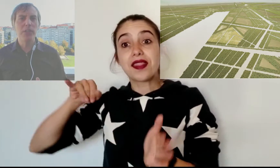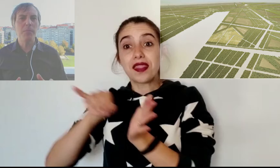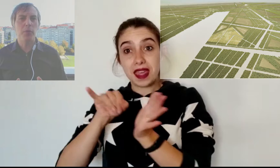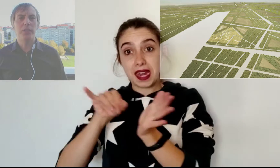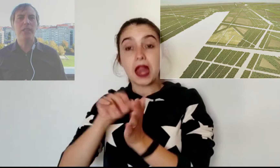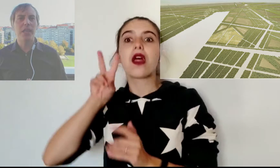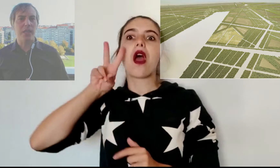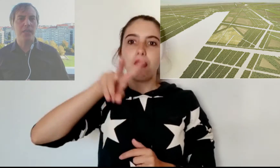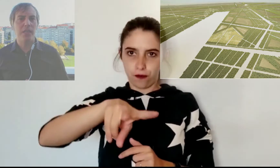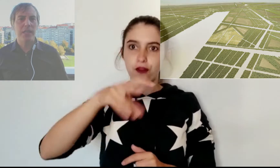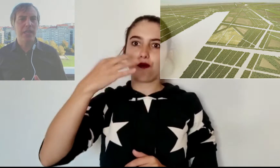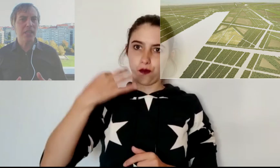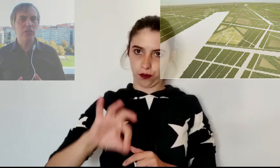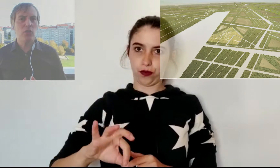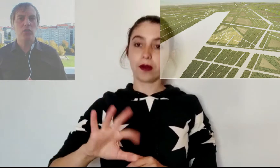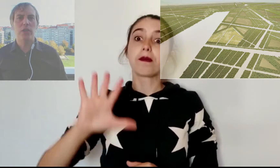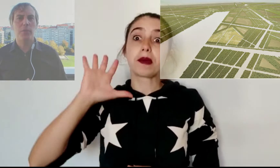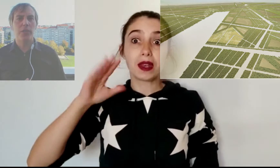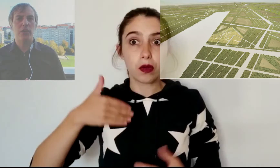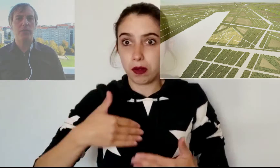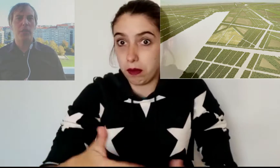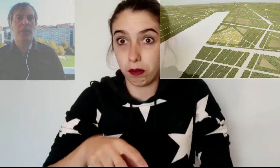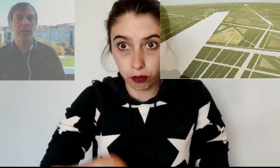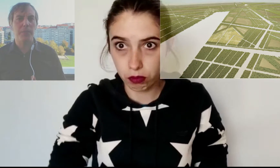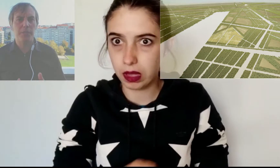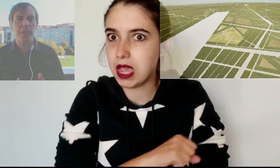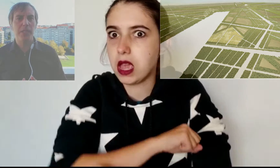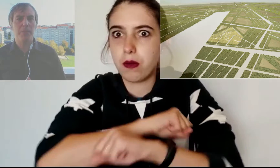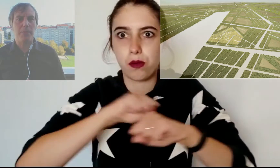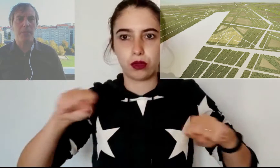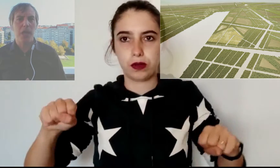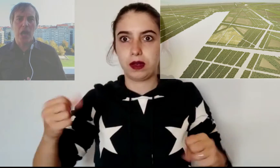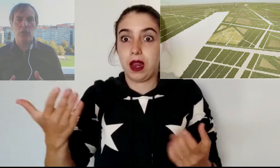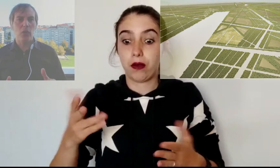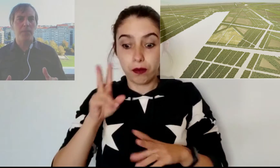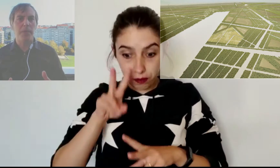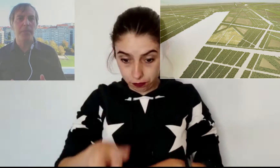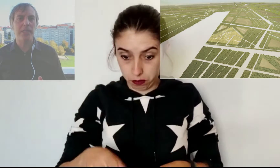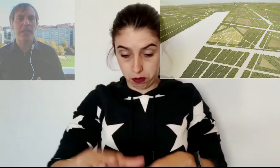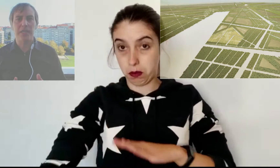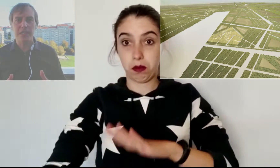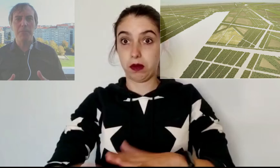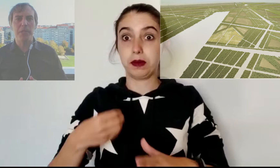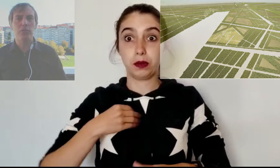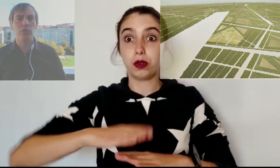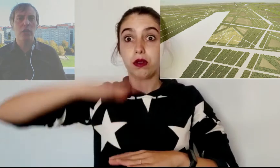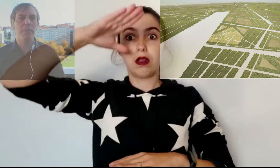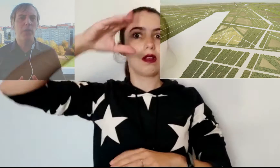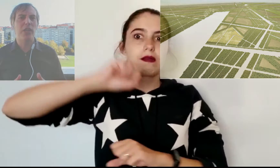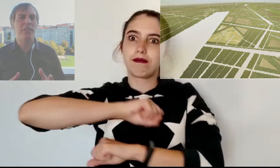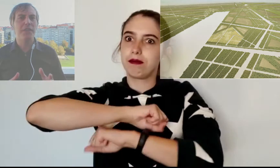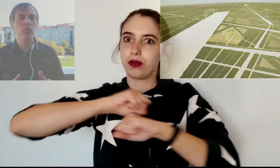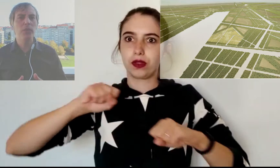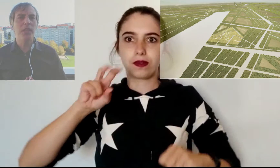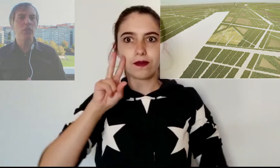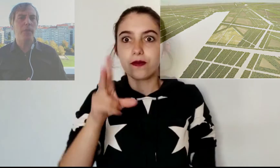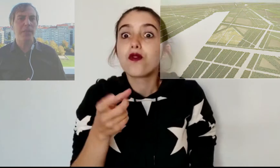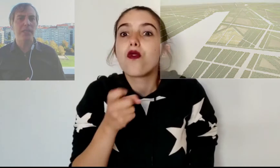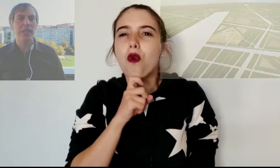es importante añadir que tan solo se podían observar en perspectiva, algo que permite que sean vistos pero que dificulta enormemente